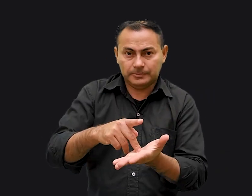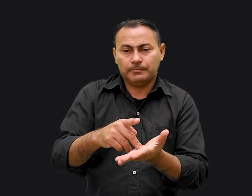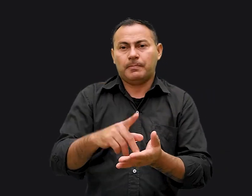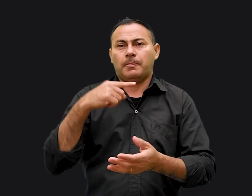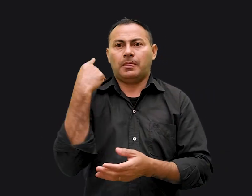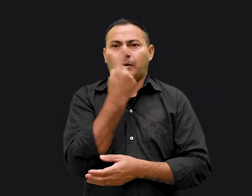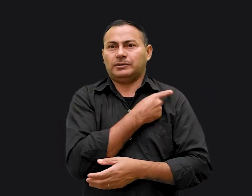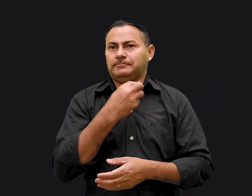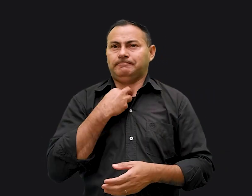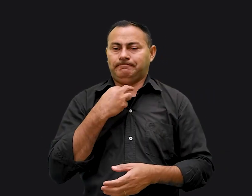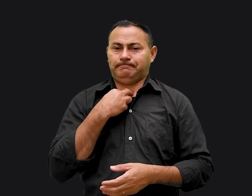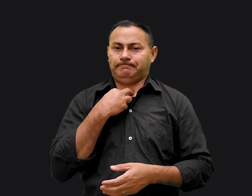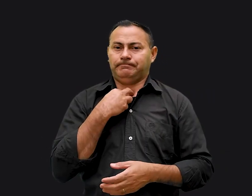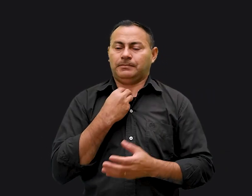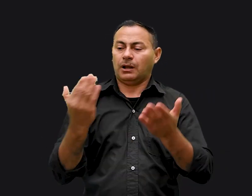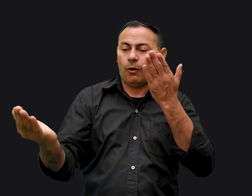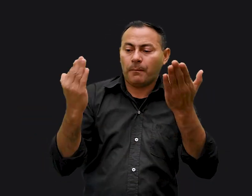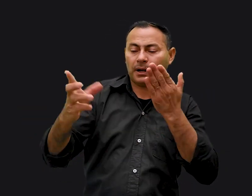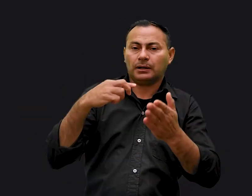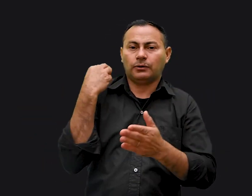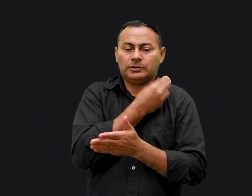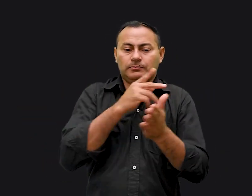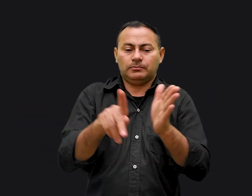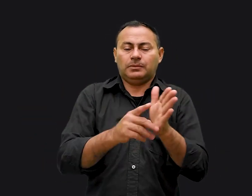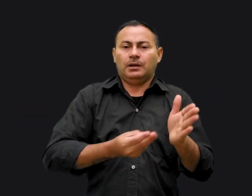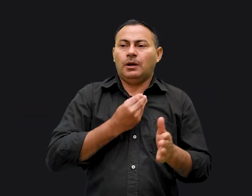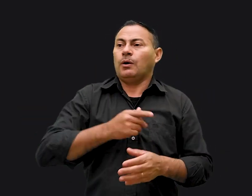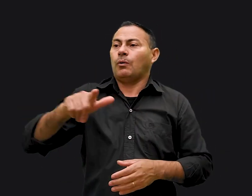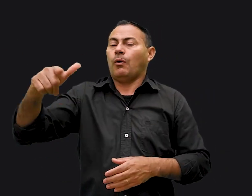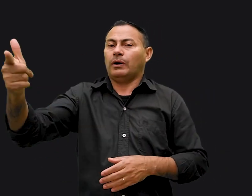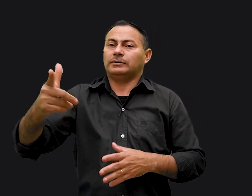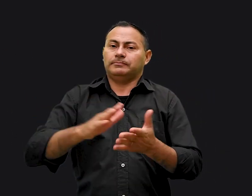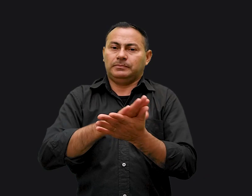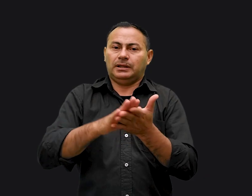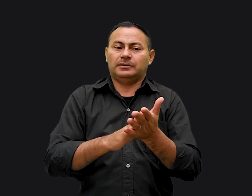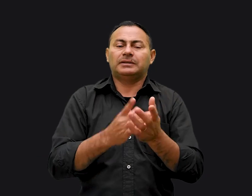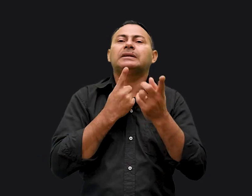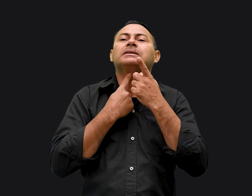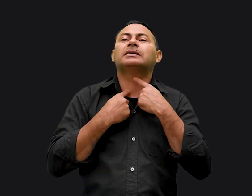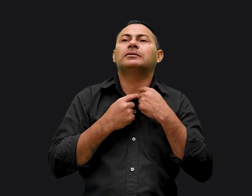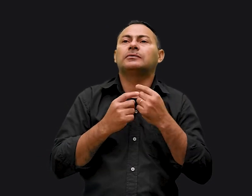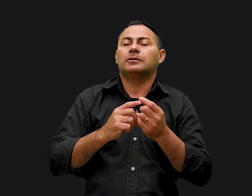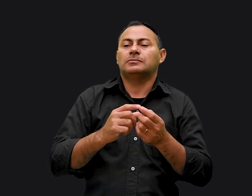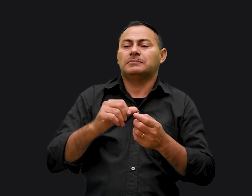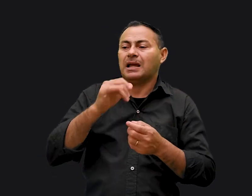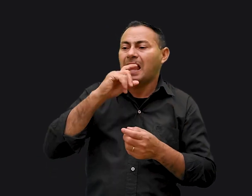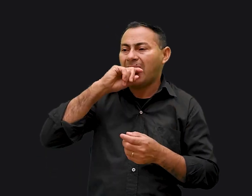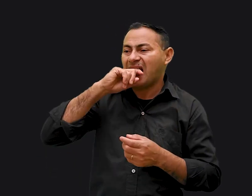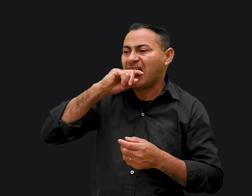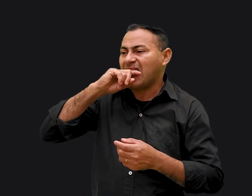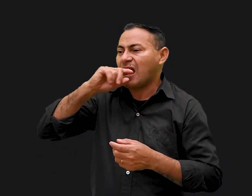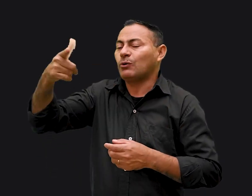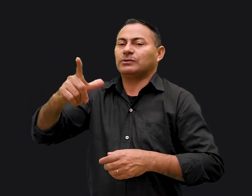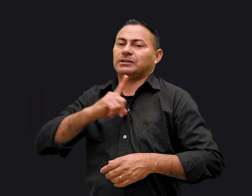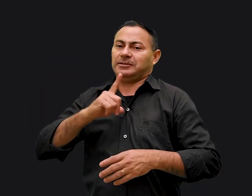Nós não poderemos comparar nós mesmos com os outros E nem desejar ou invejar o que os outros possuem